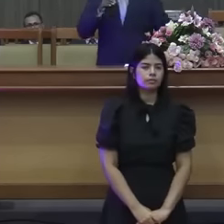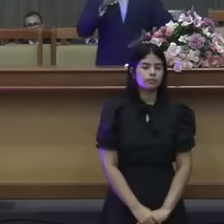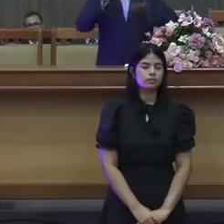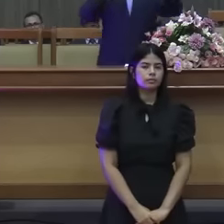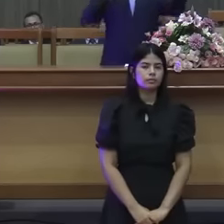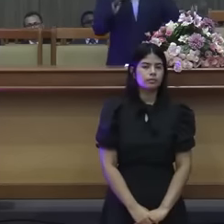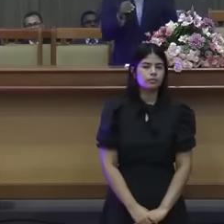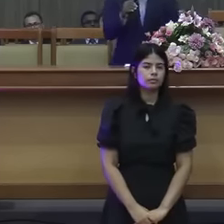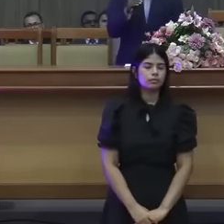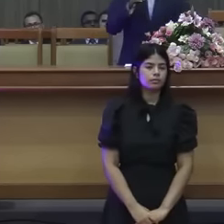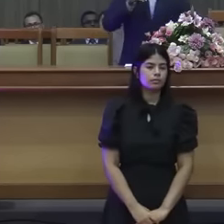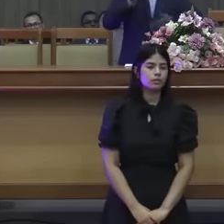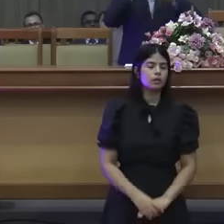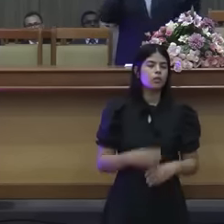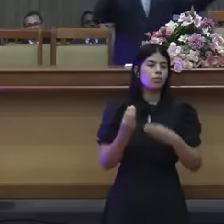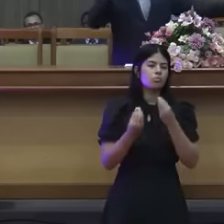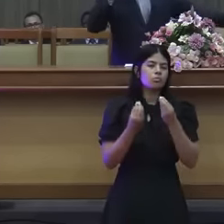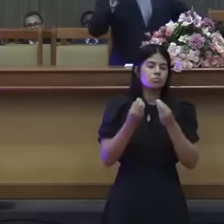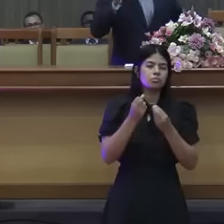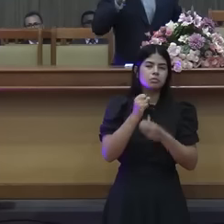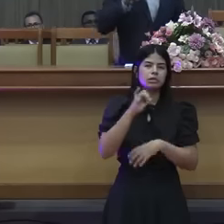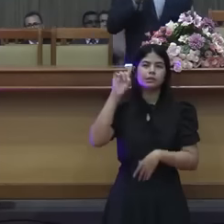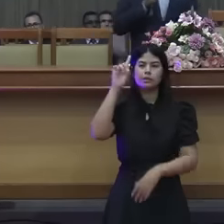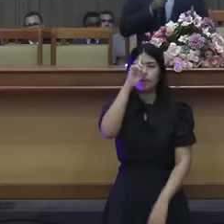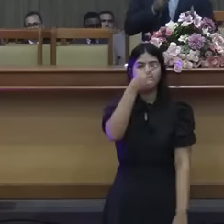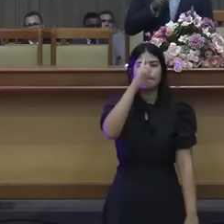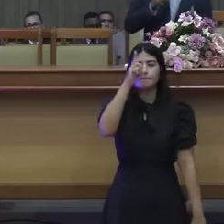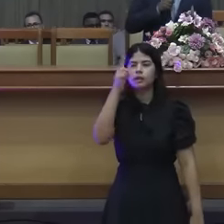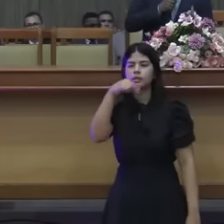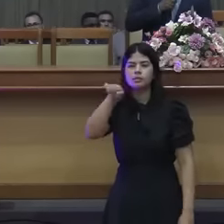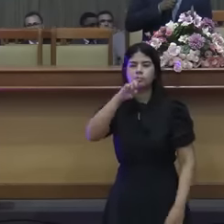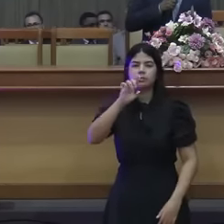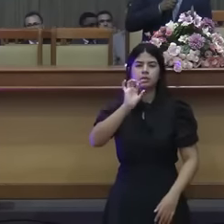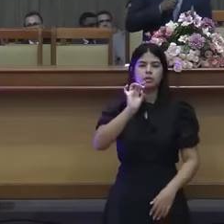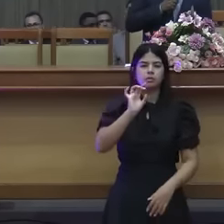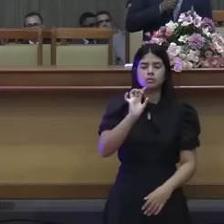como se fosse uma ordenança para que nós pudéssemos ser salvos por isso.